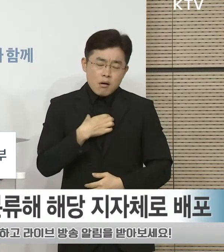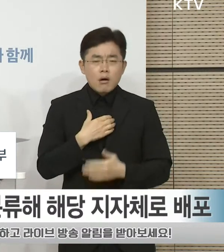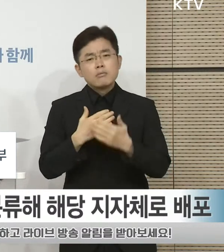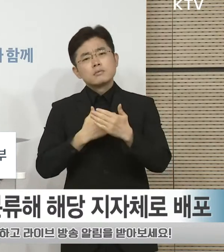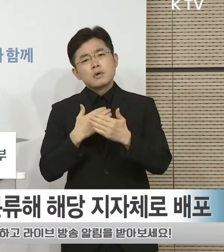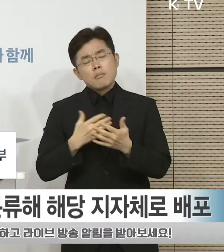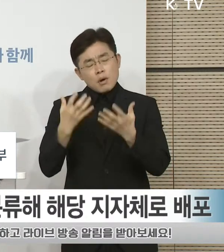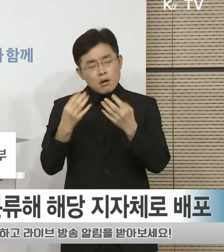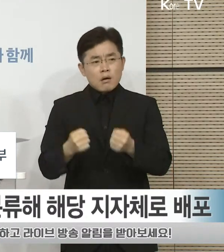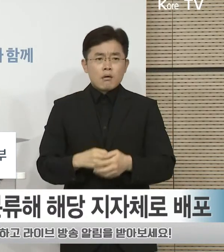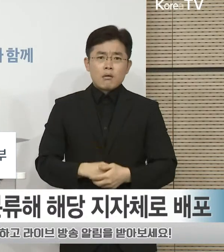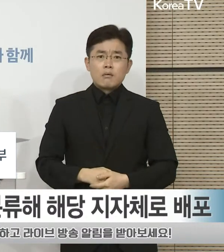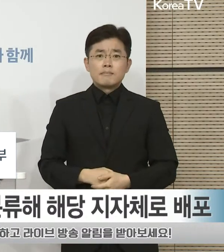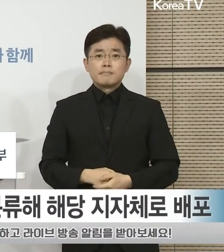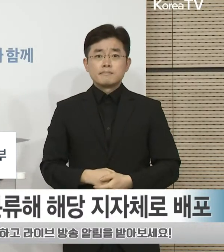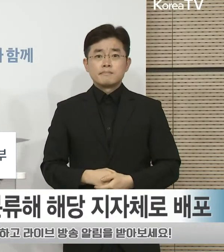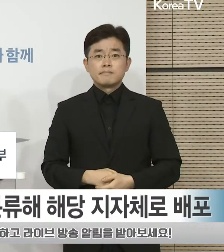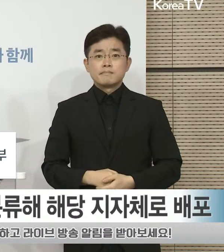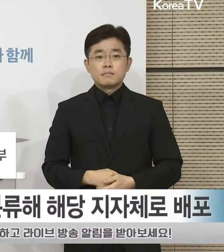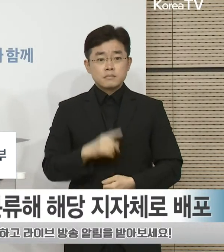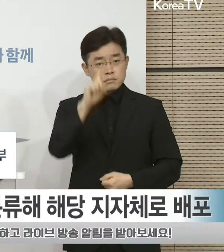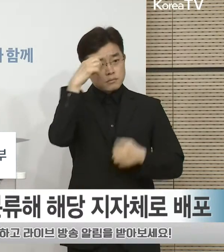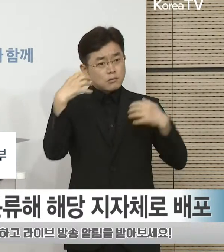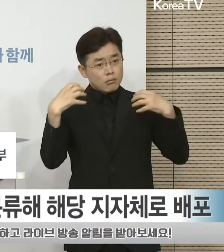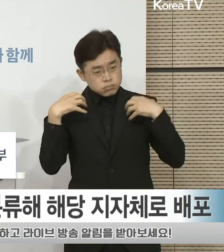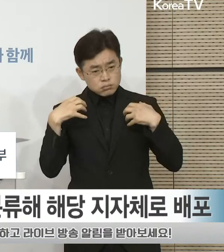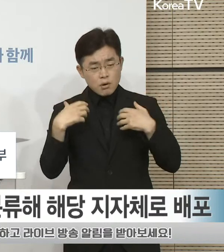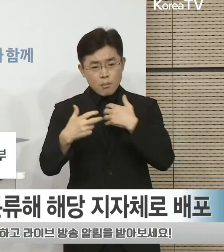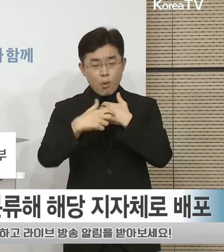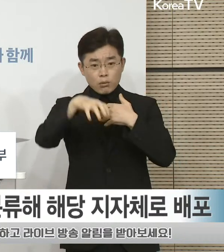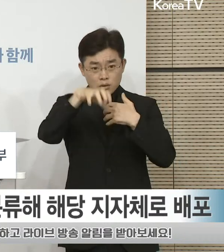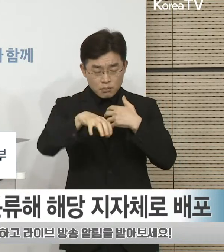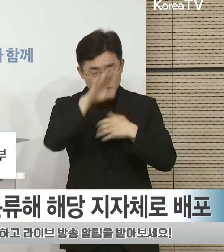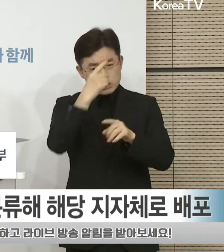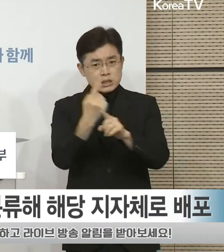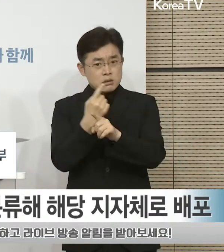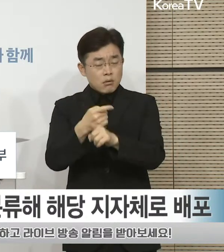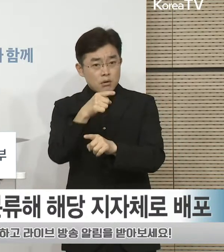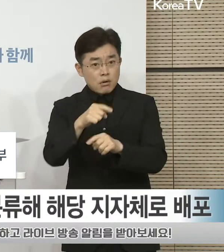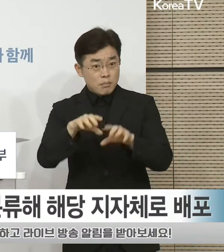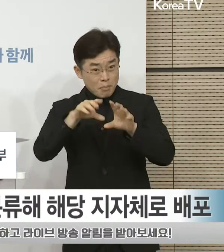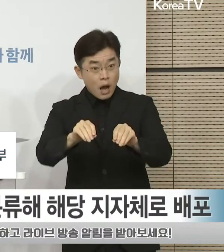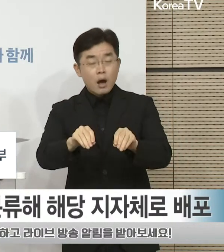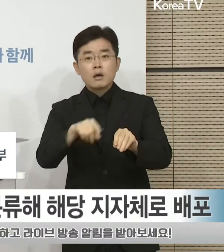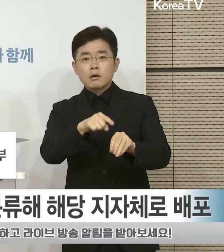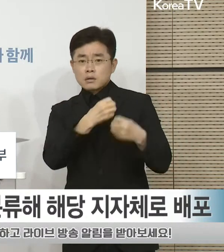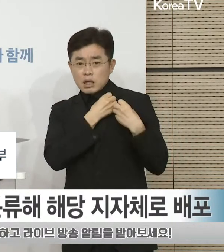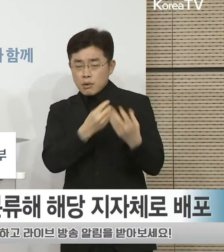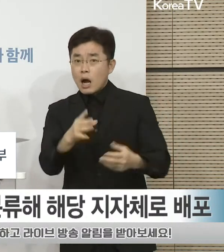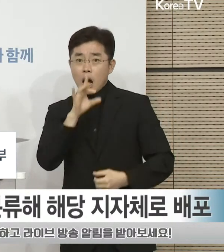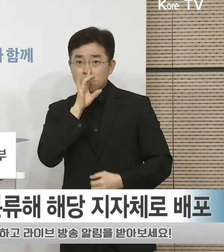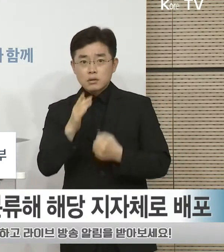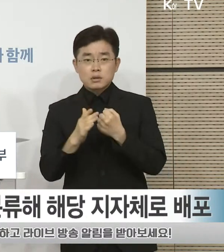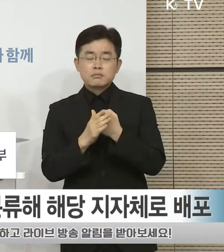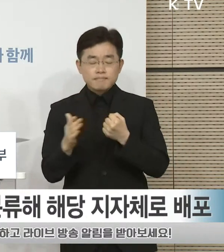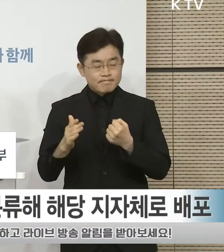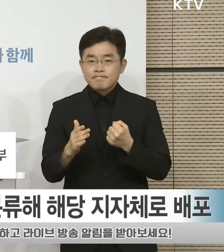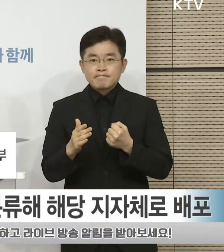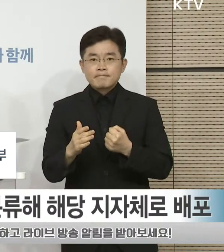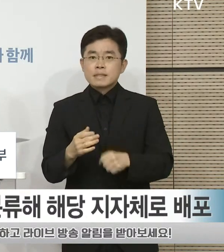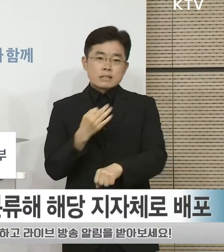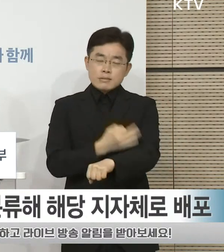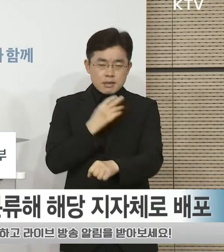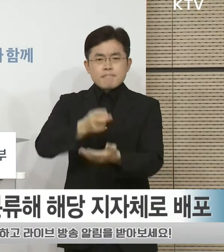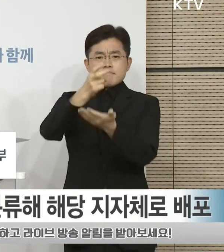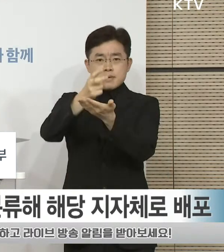커지고 있습니다. 정부는 환자들의 진료 공백을 더 이상 묵과할 수 없기에 법과 원칙에